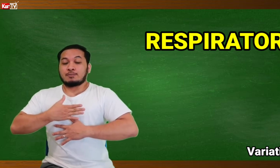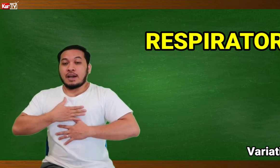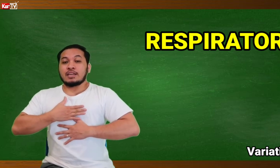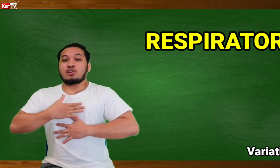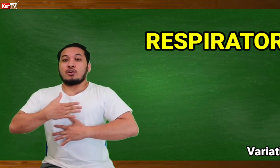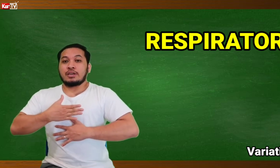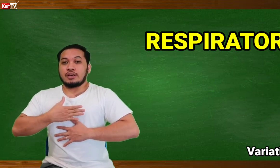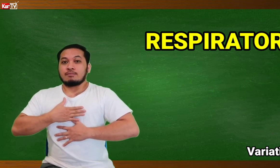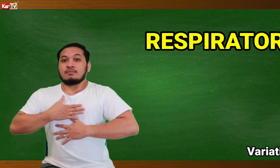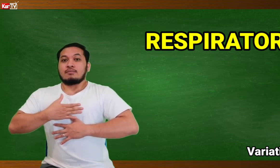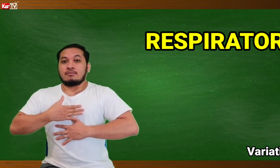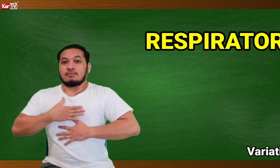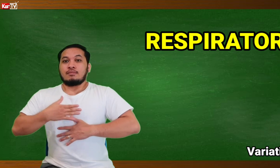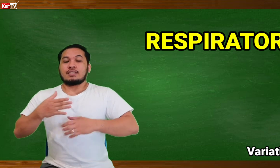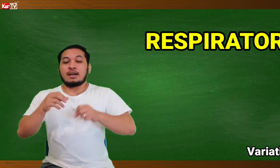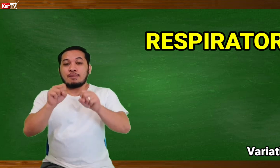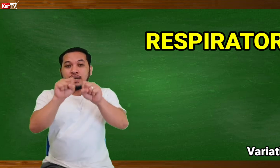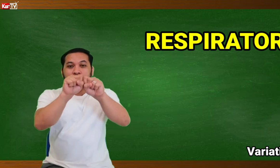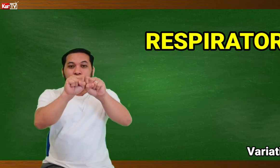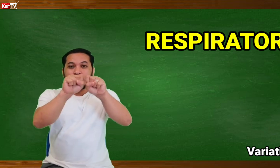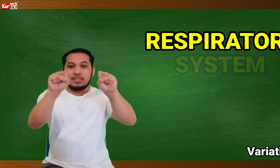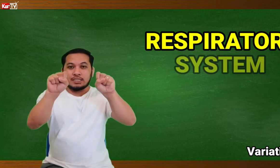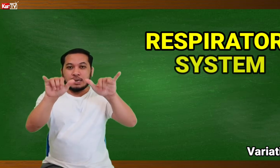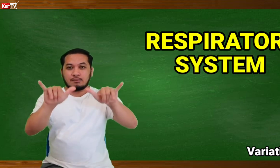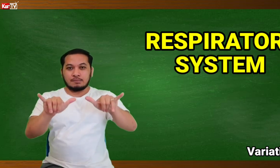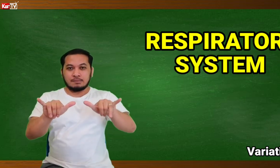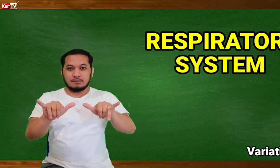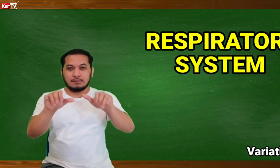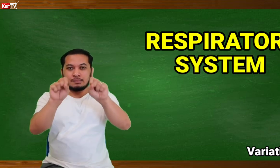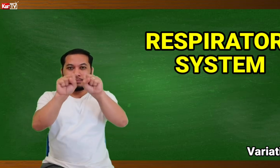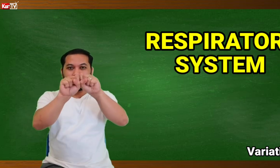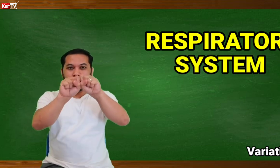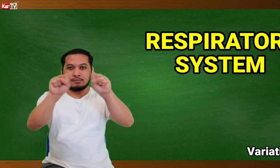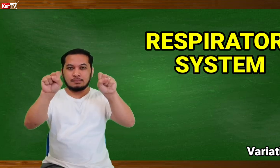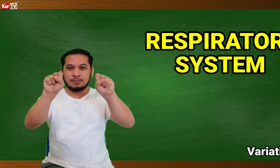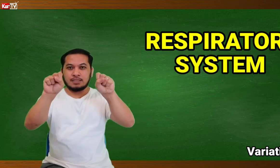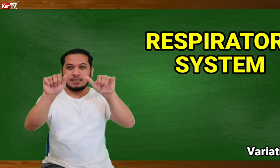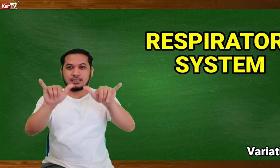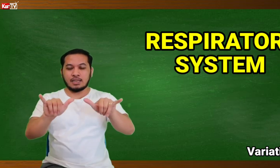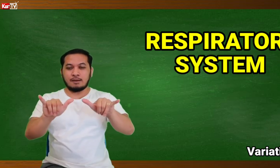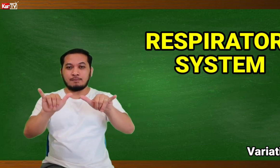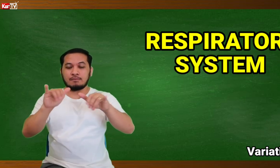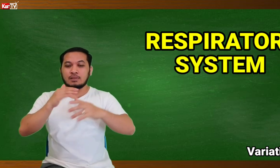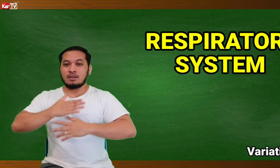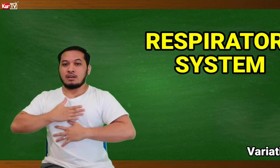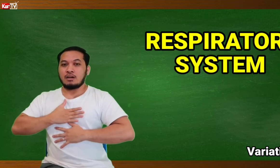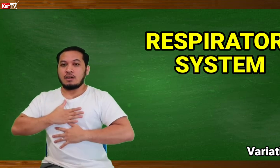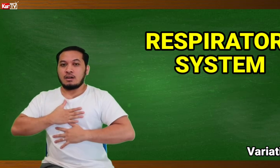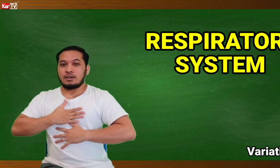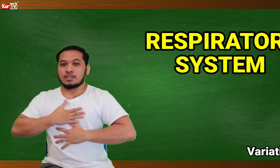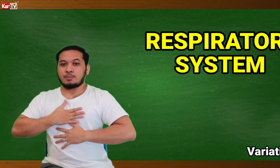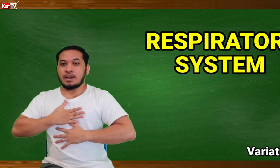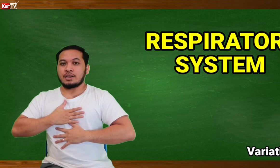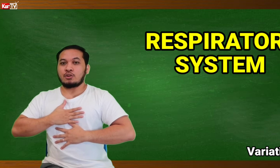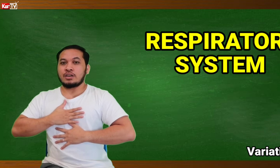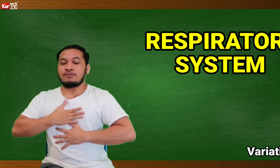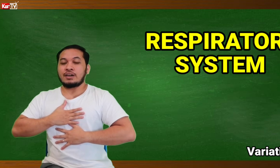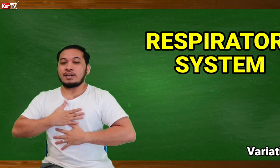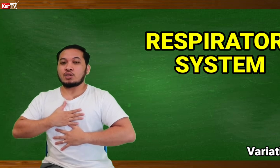RESPIRATORY. ISAMA NATIN yung SYSTEM. SYSTEM. RESPIRATORY. VARIATION